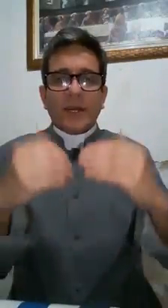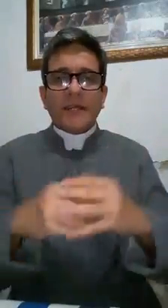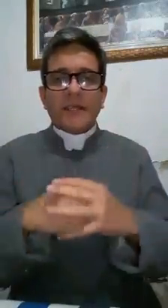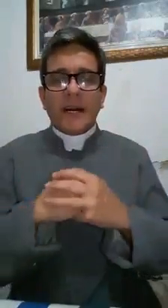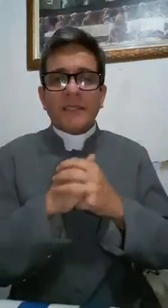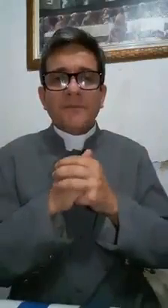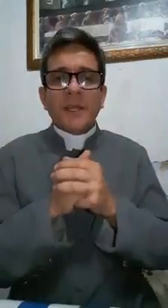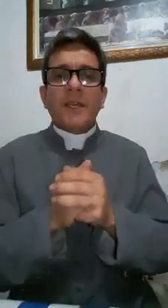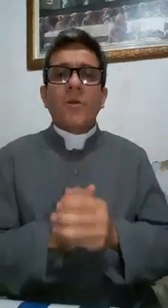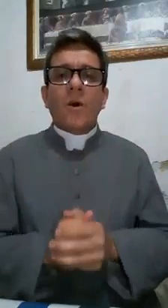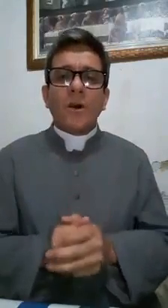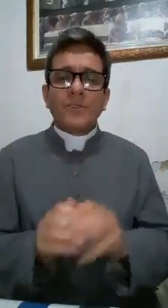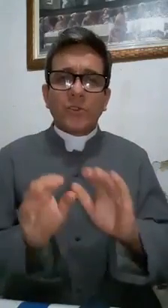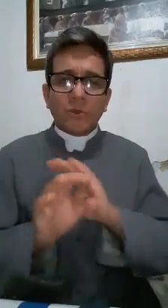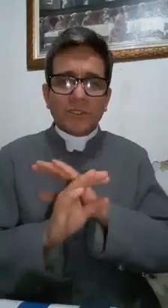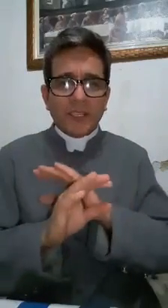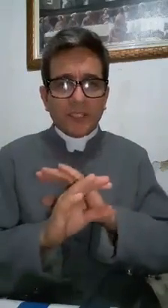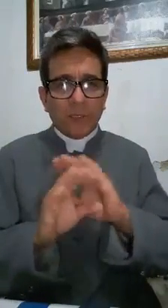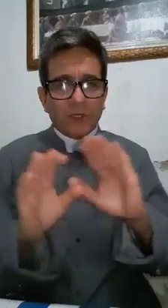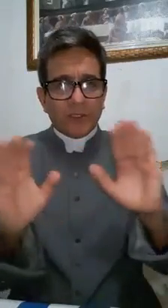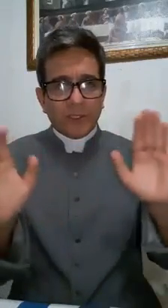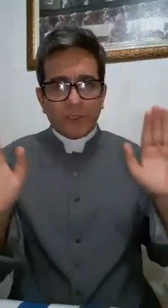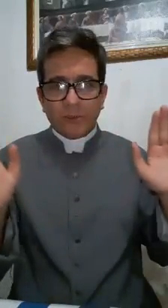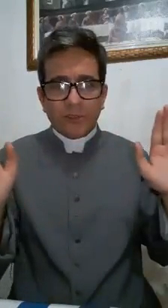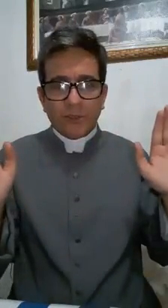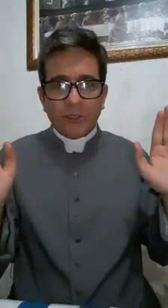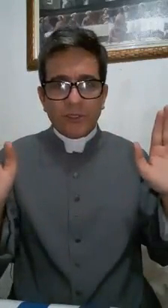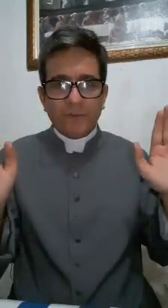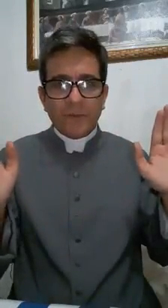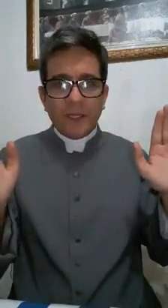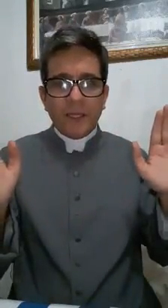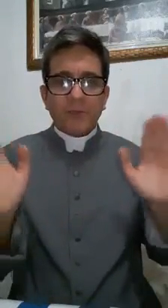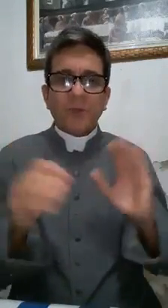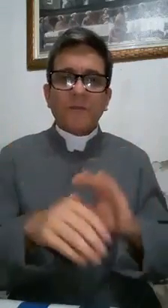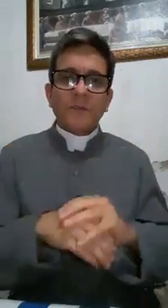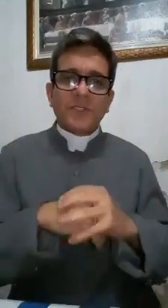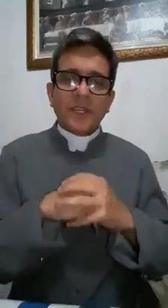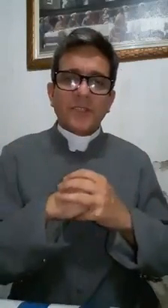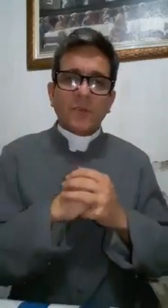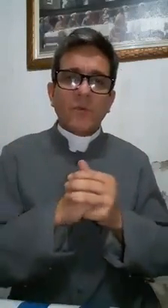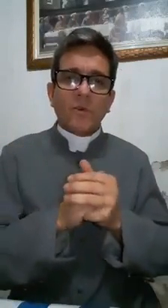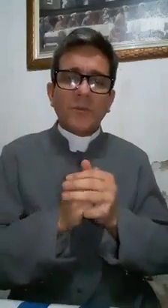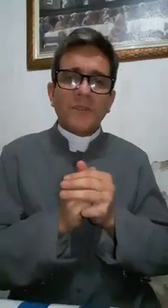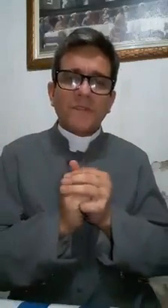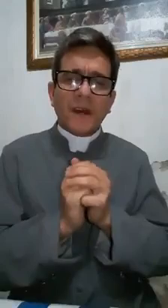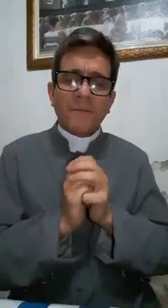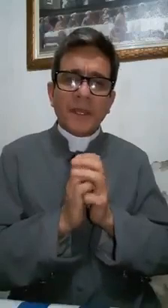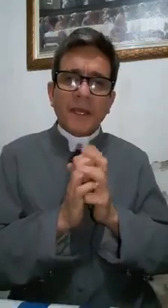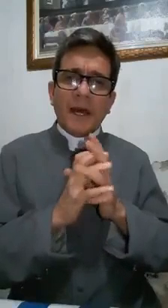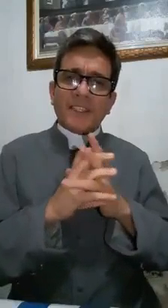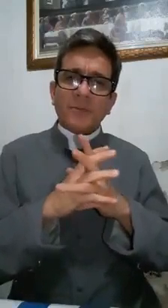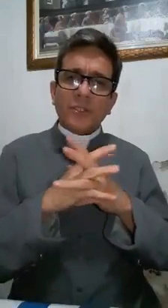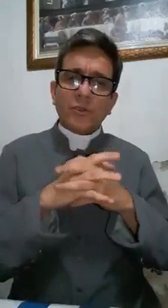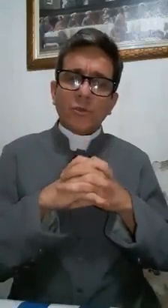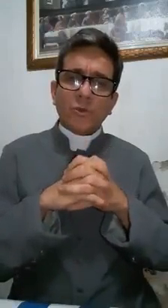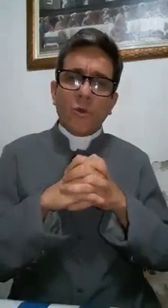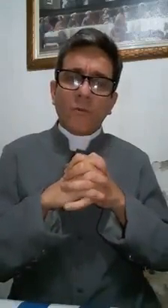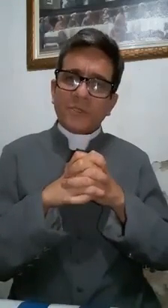imoralidade que corrói todas as nossas instituições. Eu digo a vocês, como homem de fé, acima de tudo como